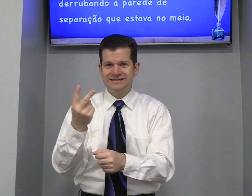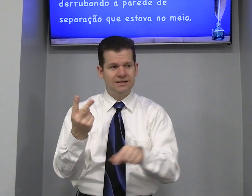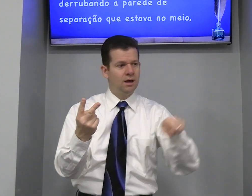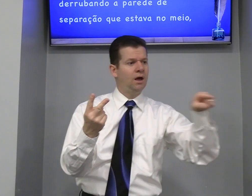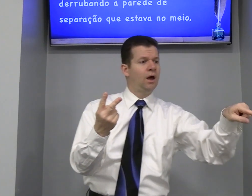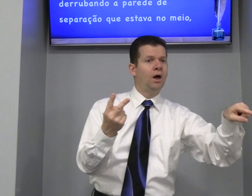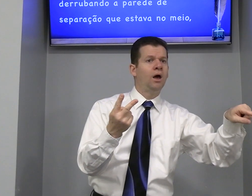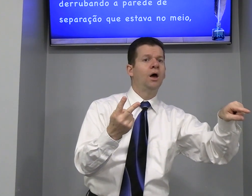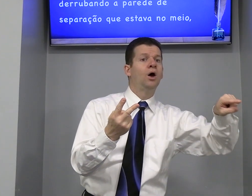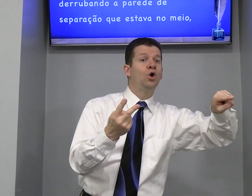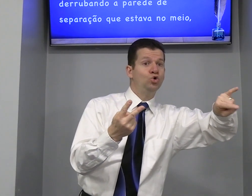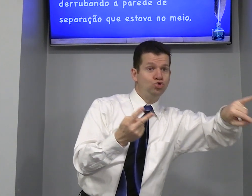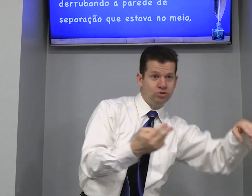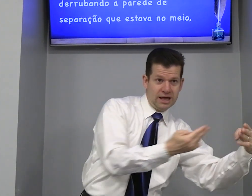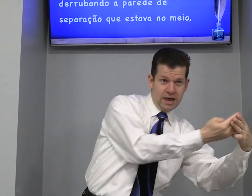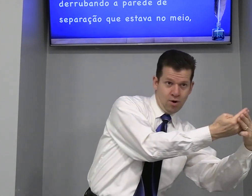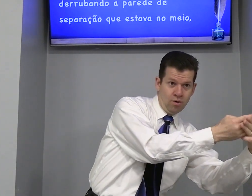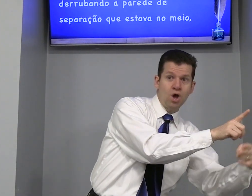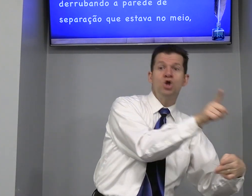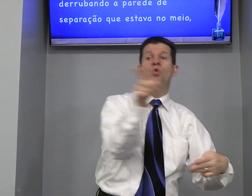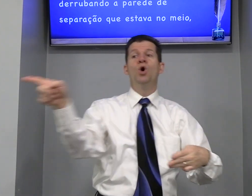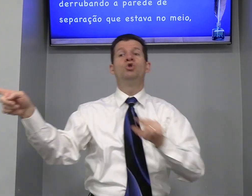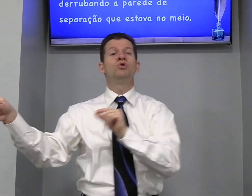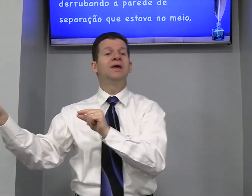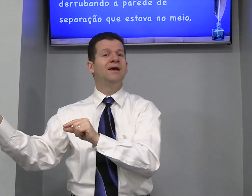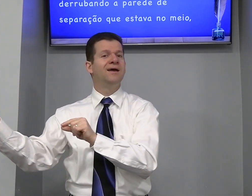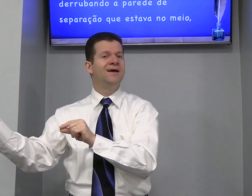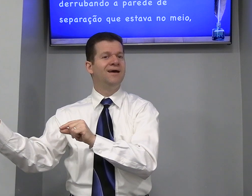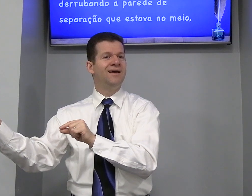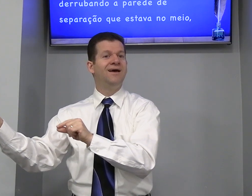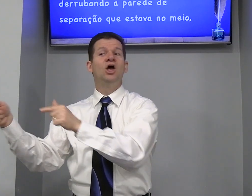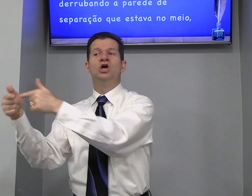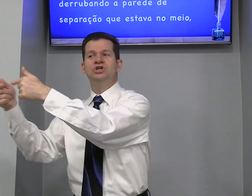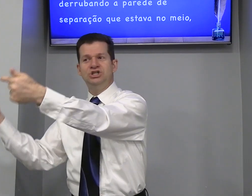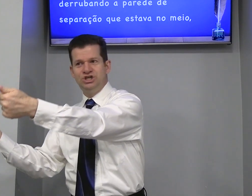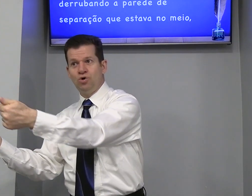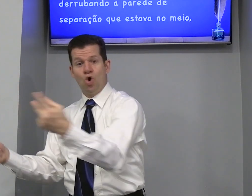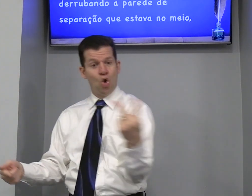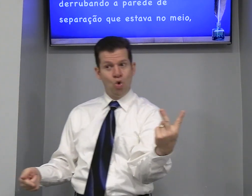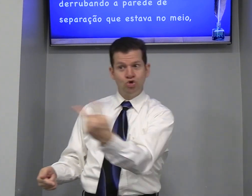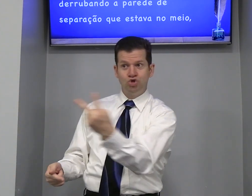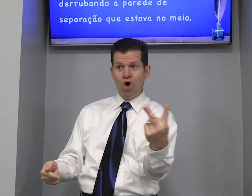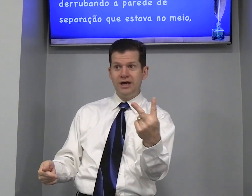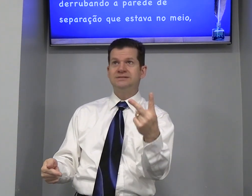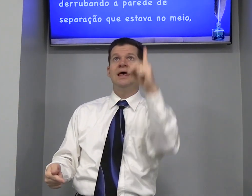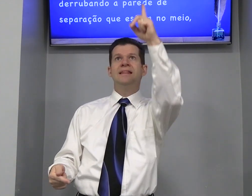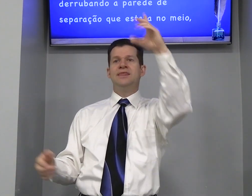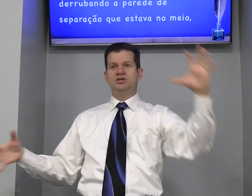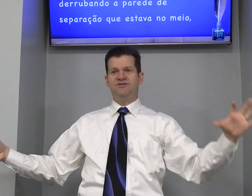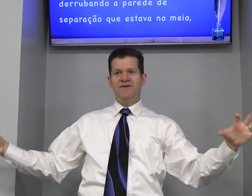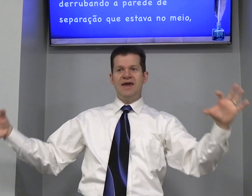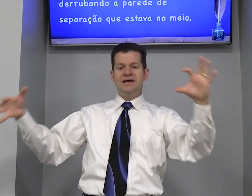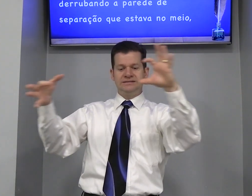Judeu E o outro Gentil Os dois Deus fez